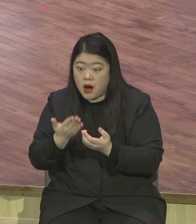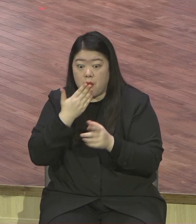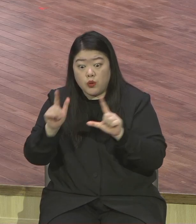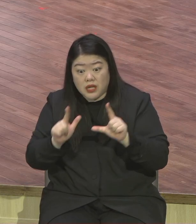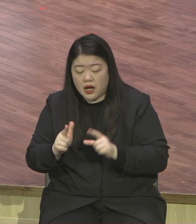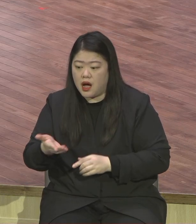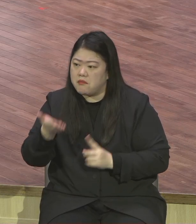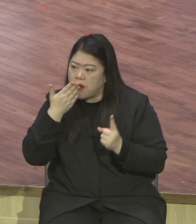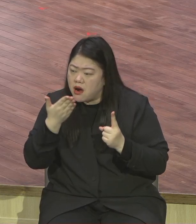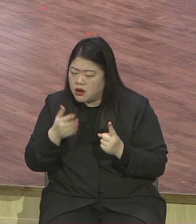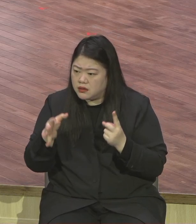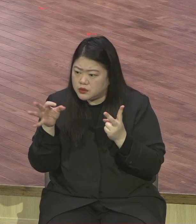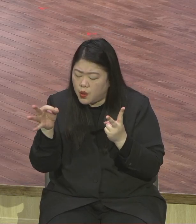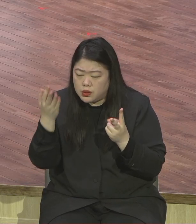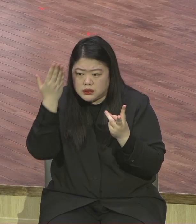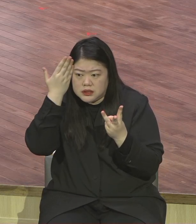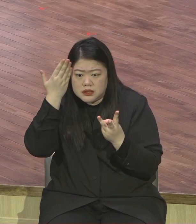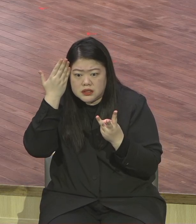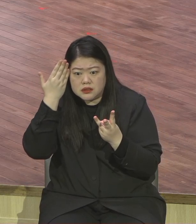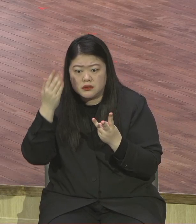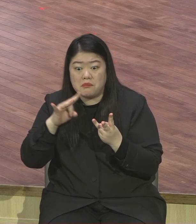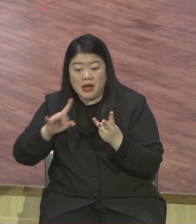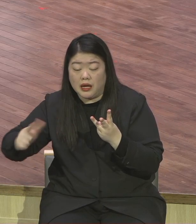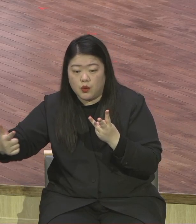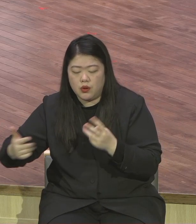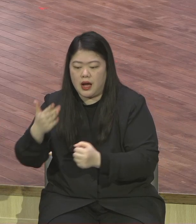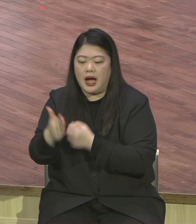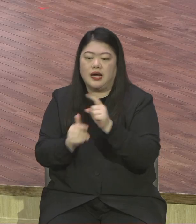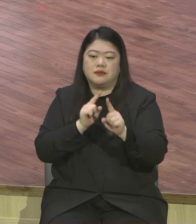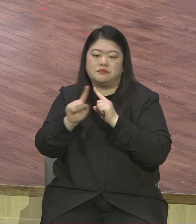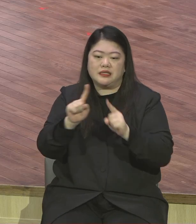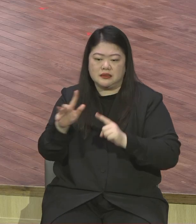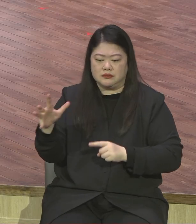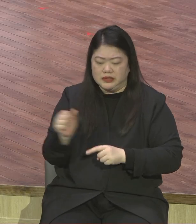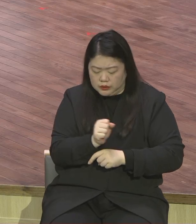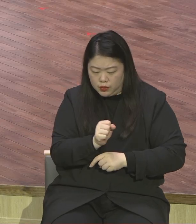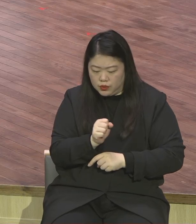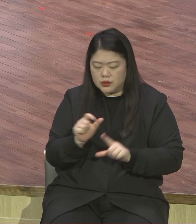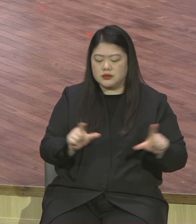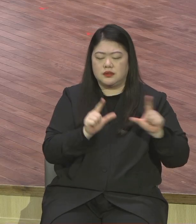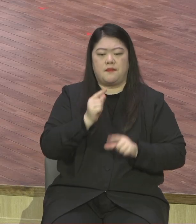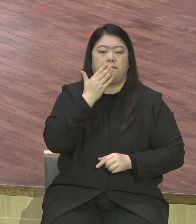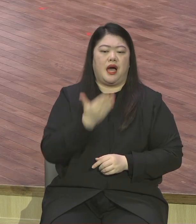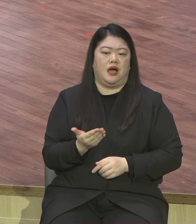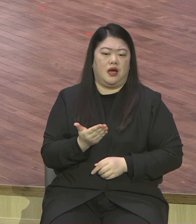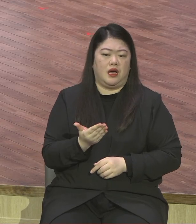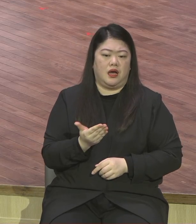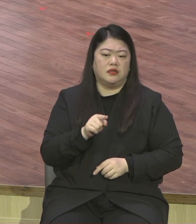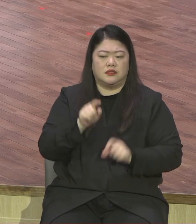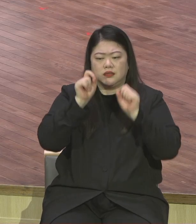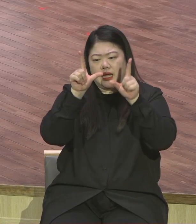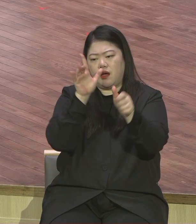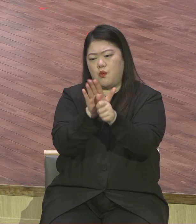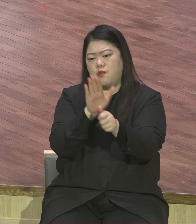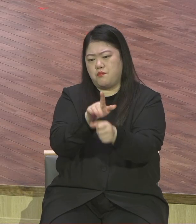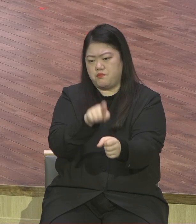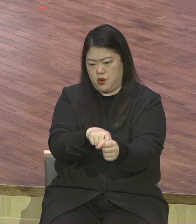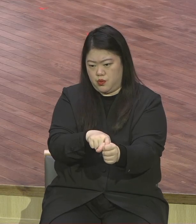하나님의 말씀으로 살게 하기 위함이라 그래서 하나님의 말씀을 따라서 하는 사람이